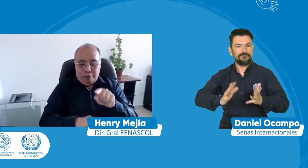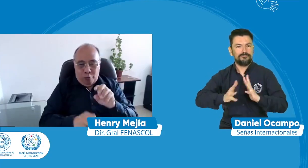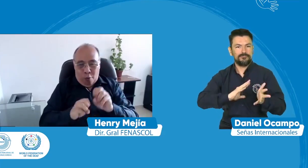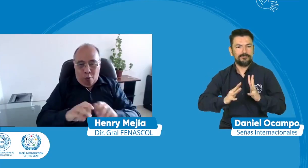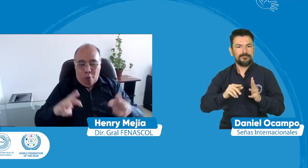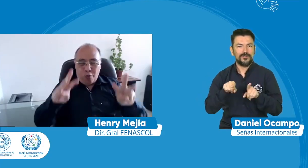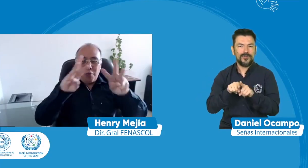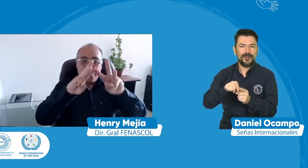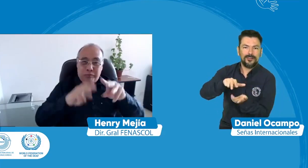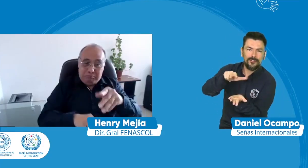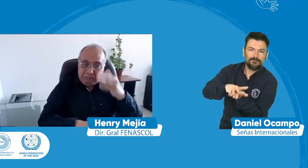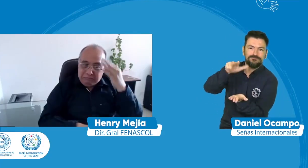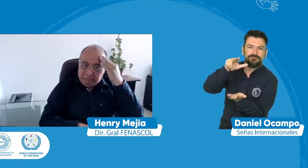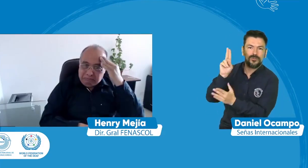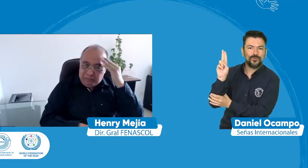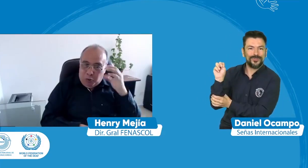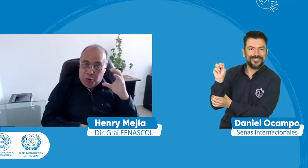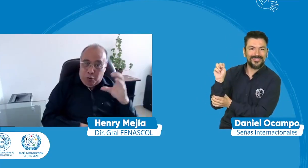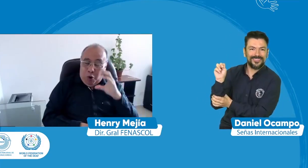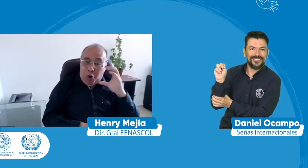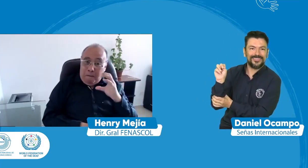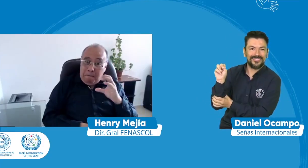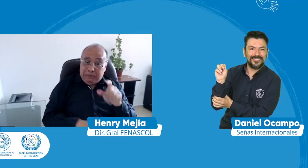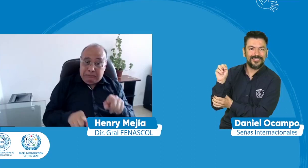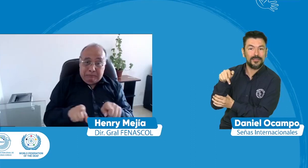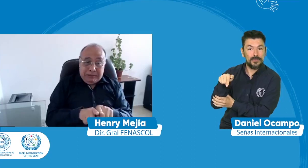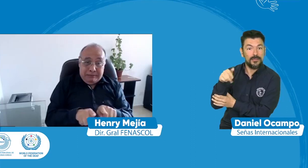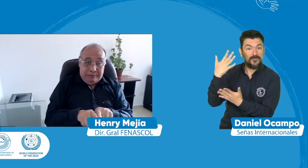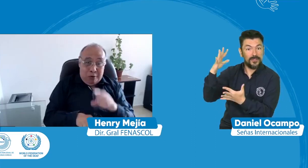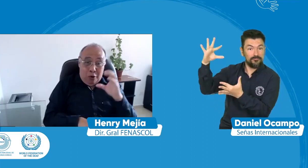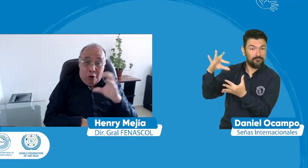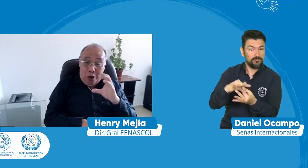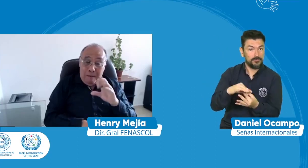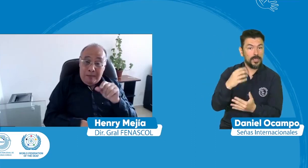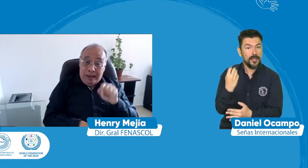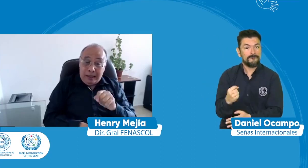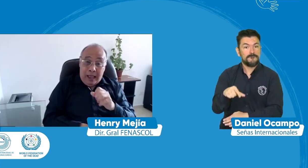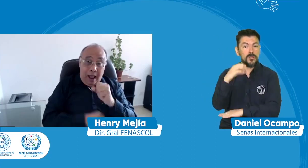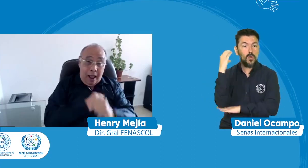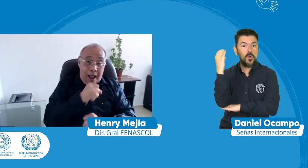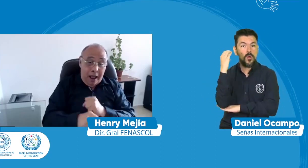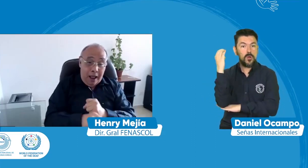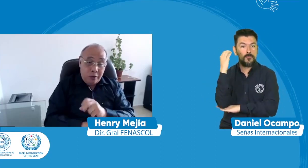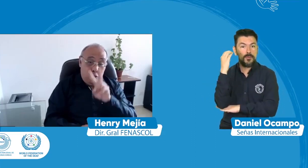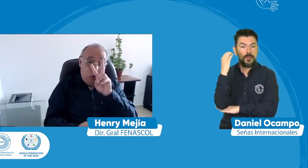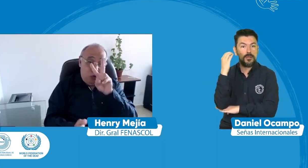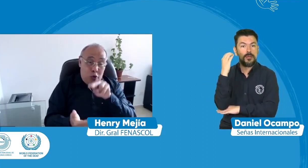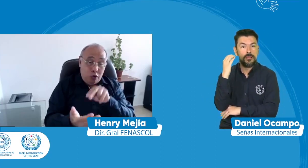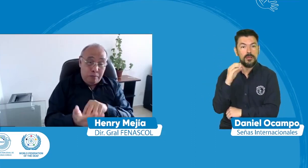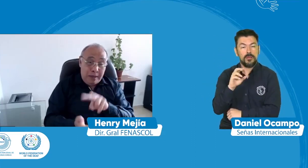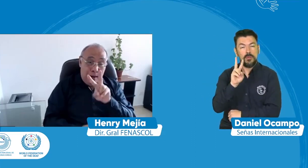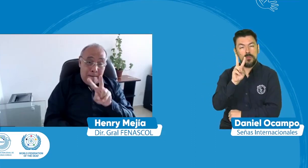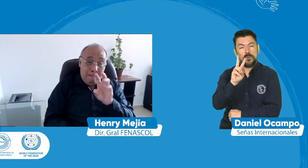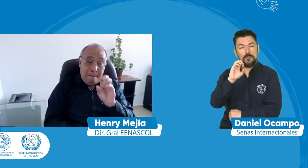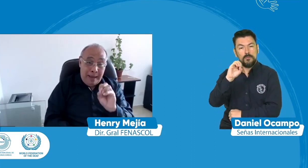fue erradicado y aprobado por la ONU y pues en Colombia en el año dos mil